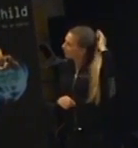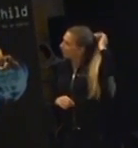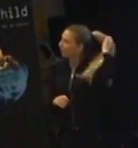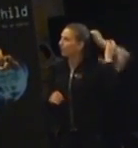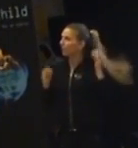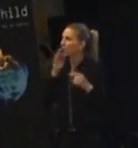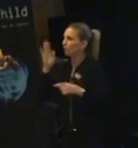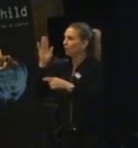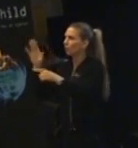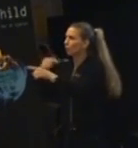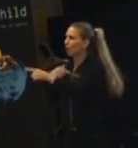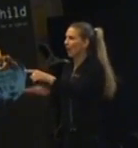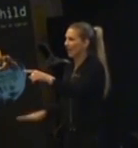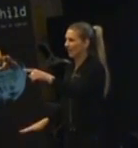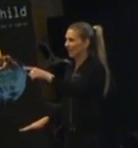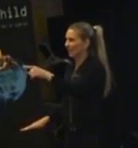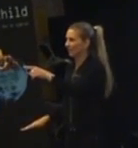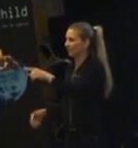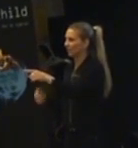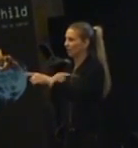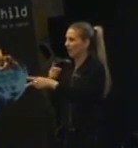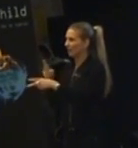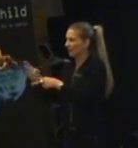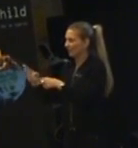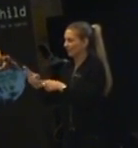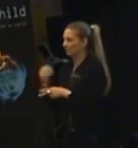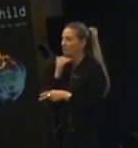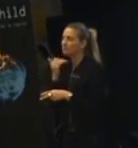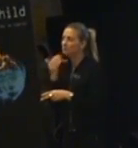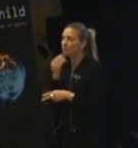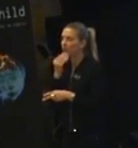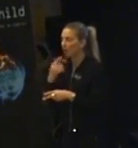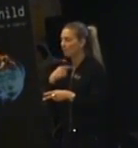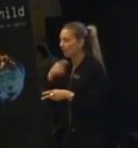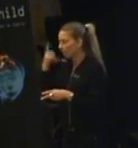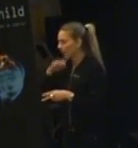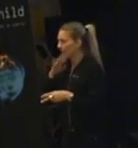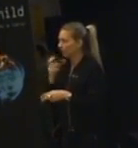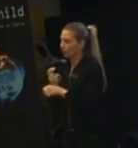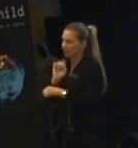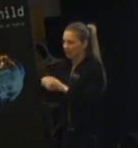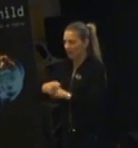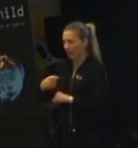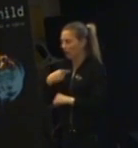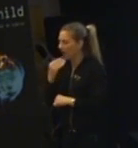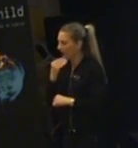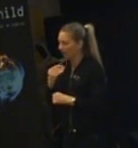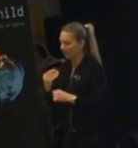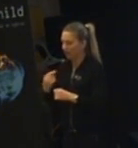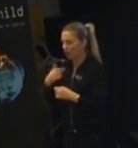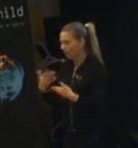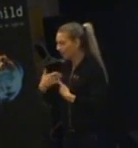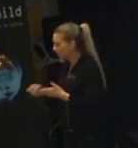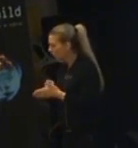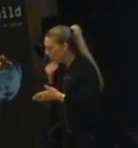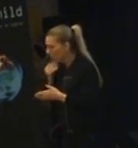strax. När jag var liten så var jag extremt kräsande. Mina föräldrar försökte tvinga i mig mat och det gick inte. Och jag fick specialmat